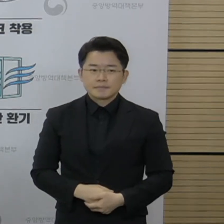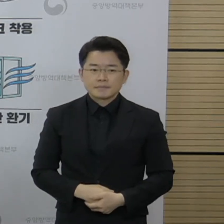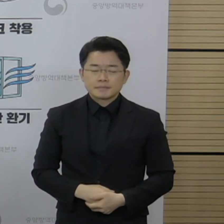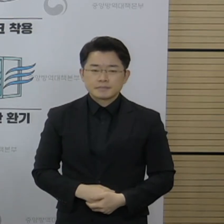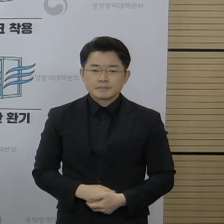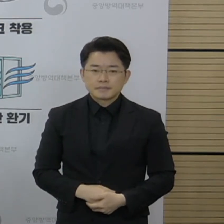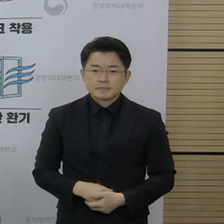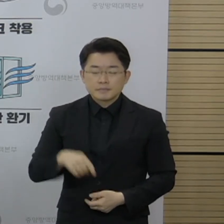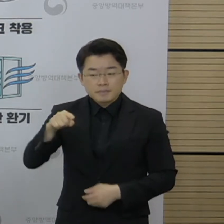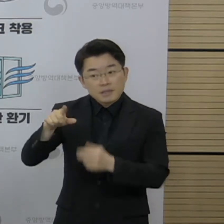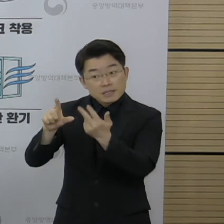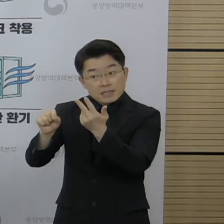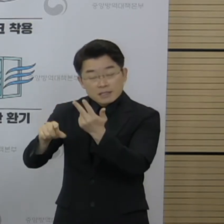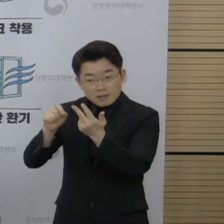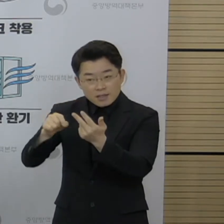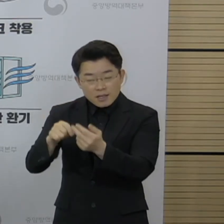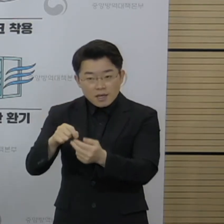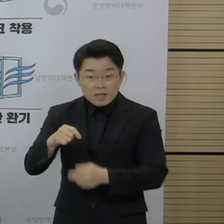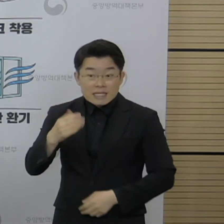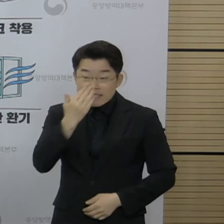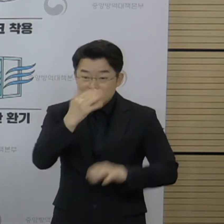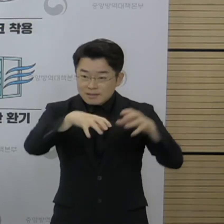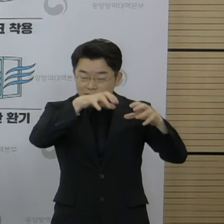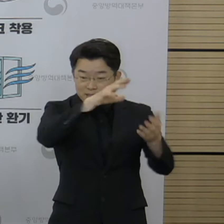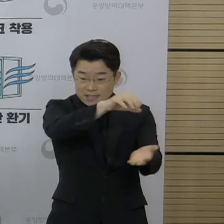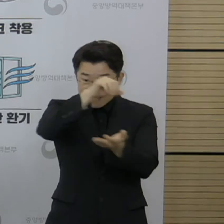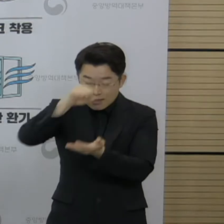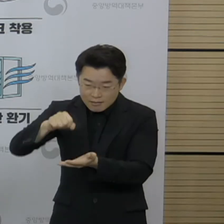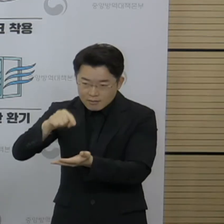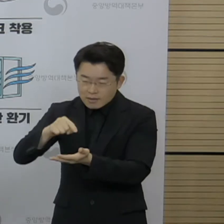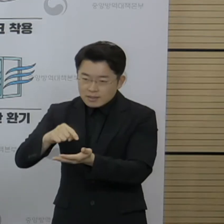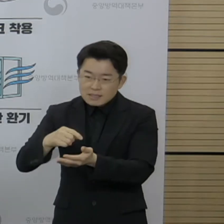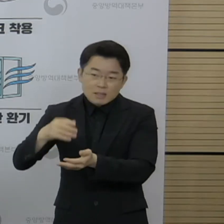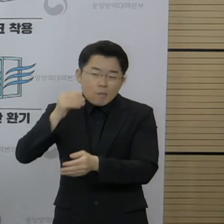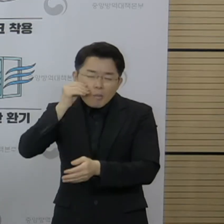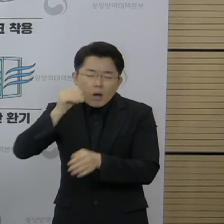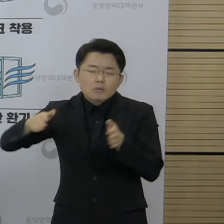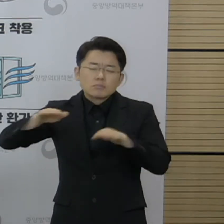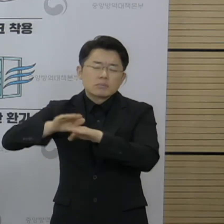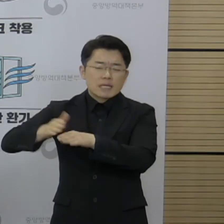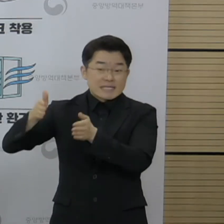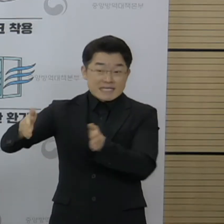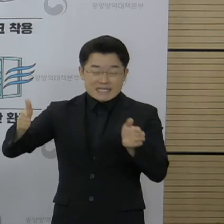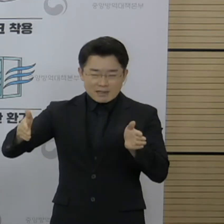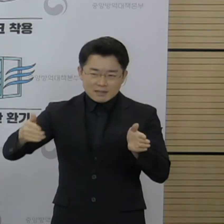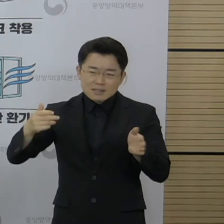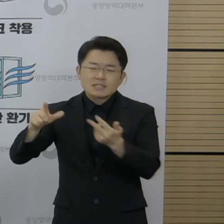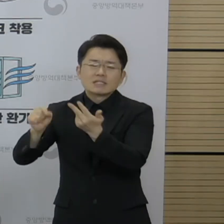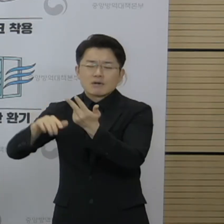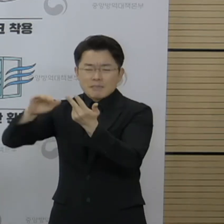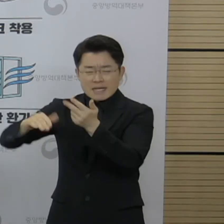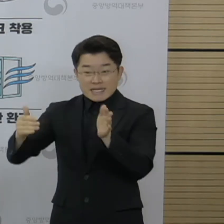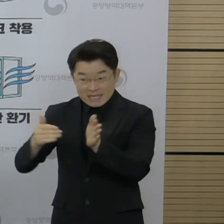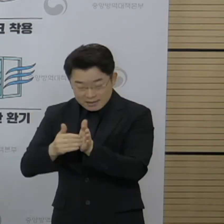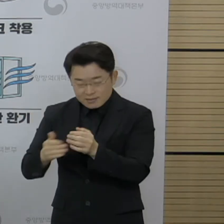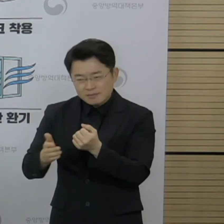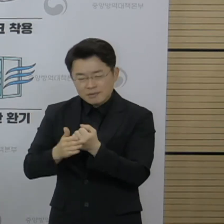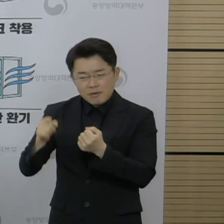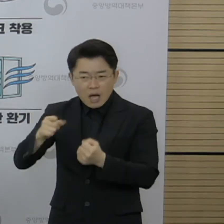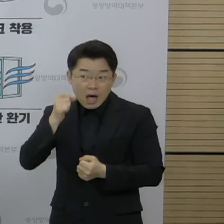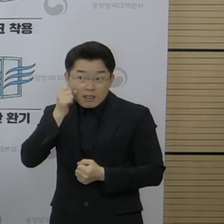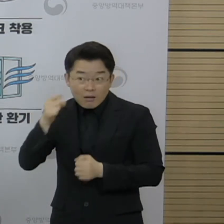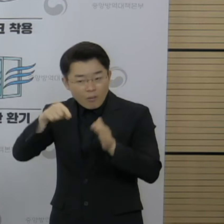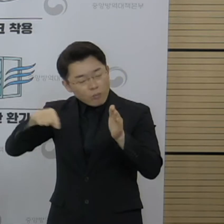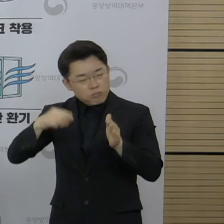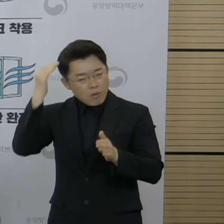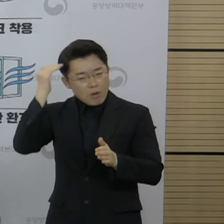문제가 없을 거라고 판단을 하고 있고요. 이스라엘에서 계속 7월 달에도 동일하게 접종하고 있는 물량이고 또 영하